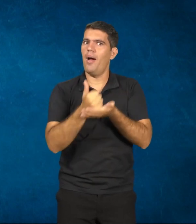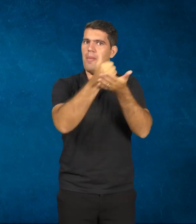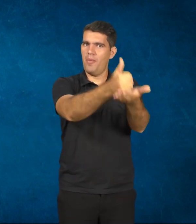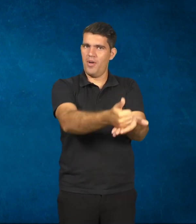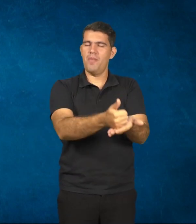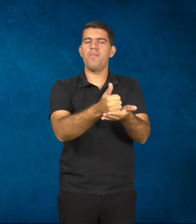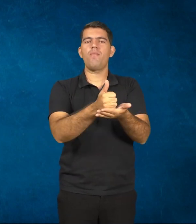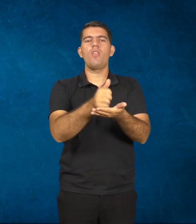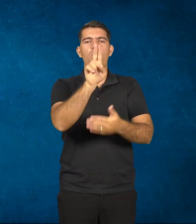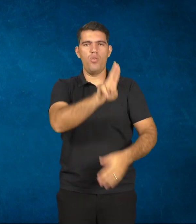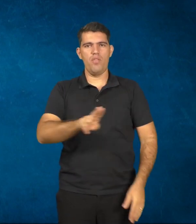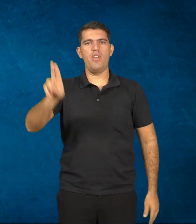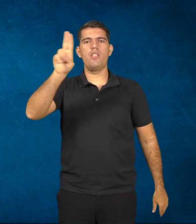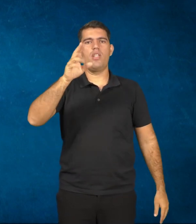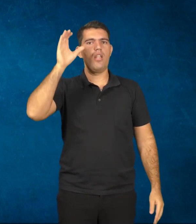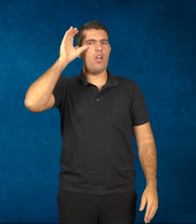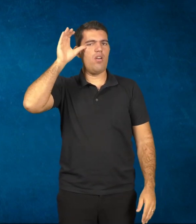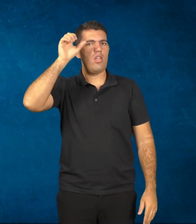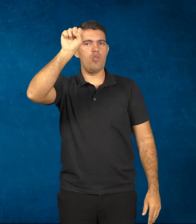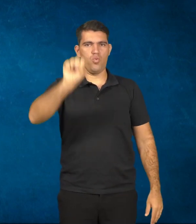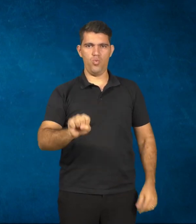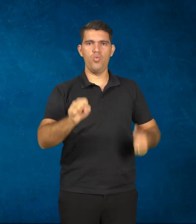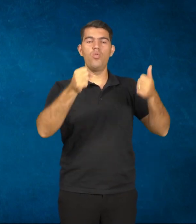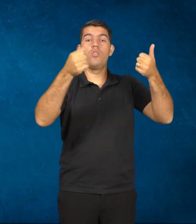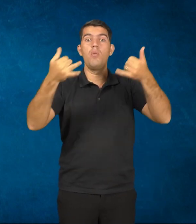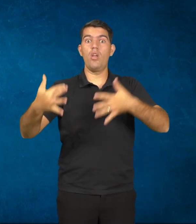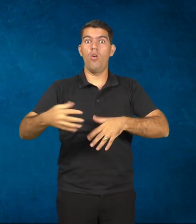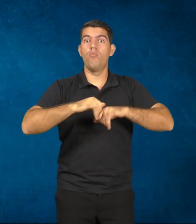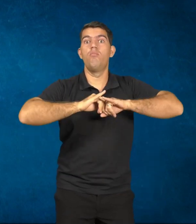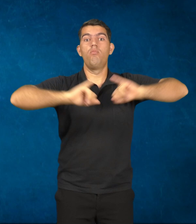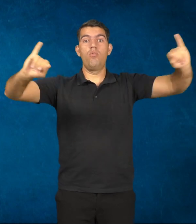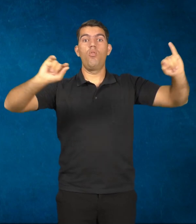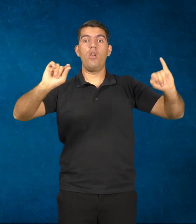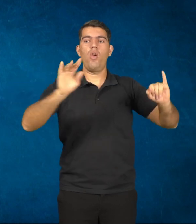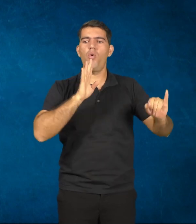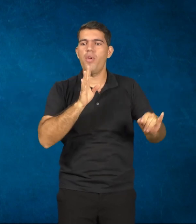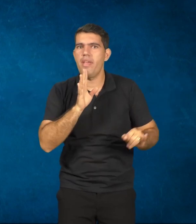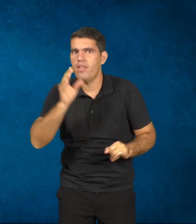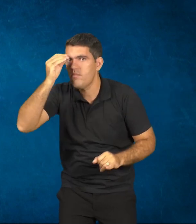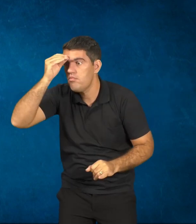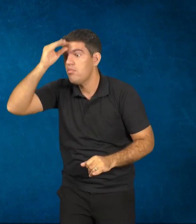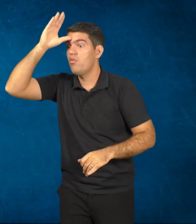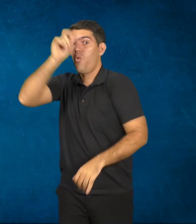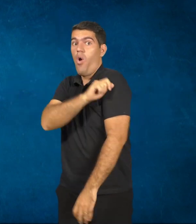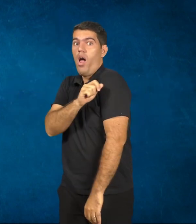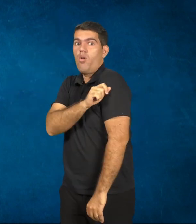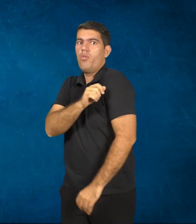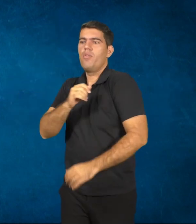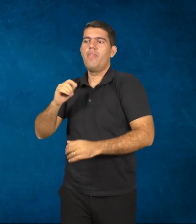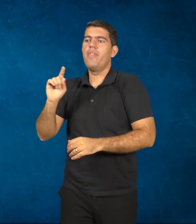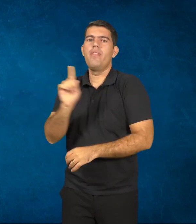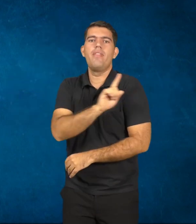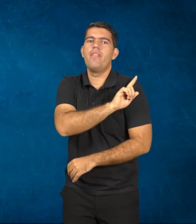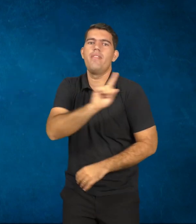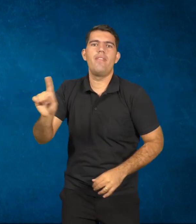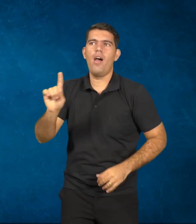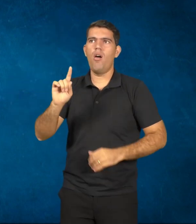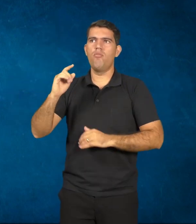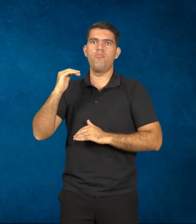Coreia do Sul, por exemplo, divulgou recentemente que o conhecimento dos alunos não foi aprimorado nos últimos 20 anos, apesar